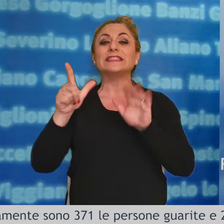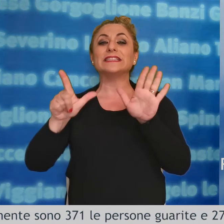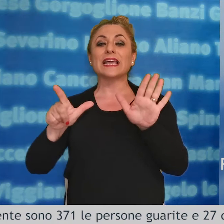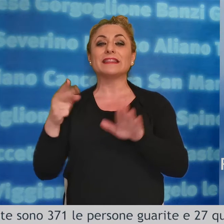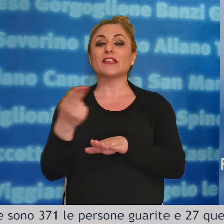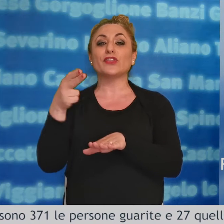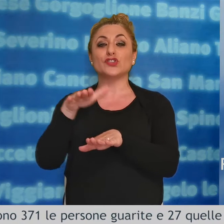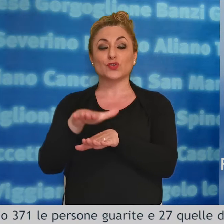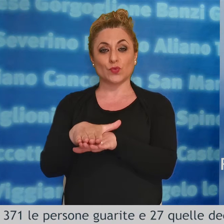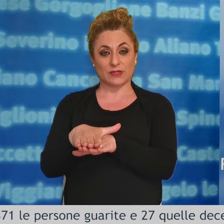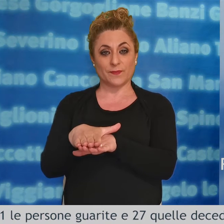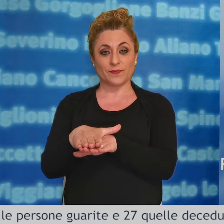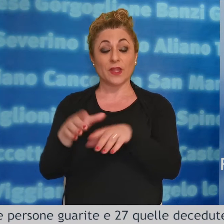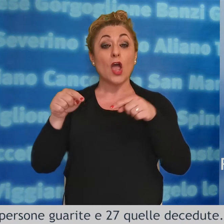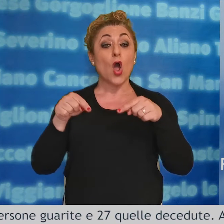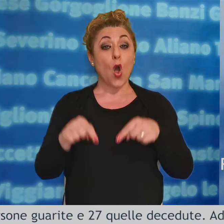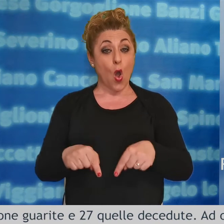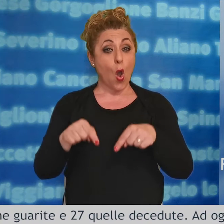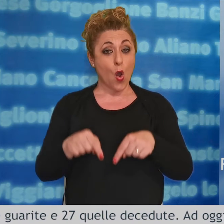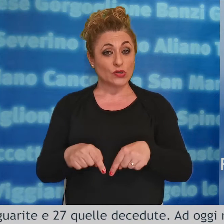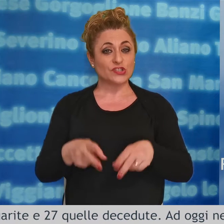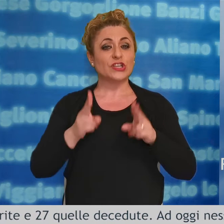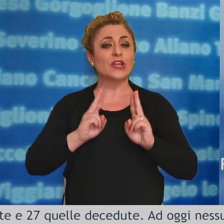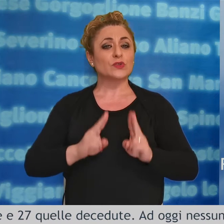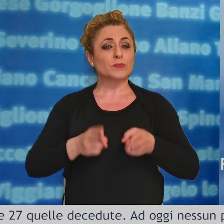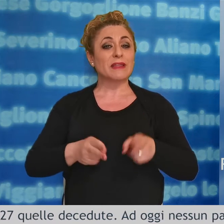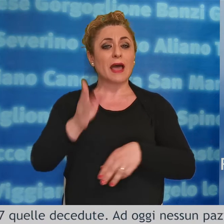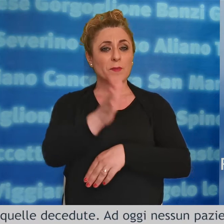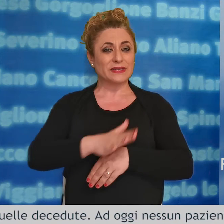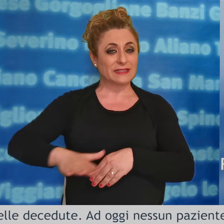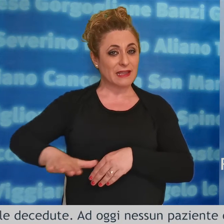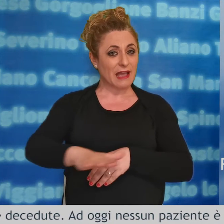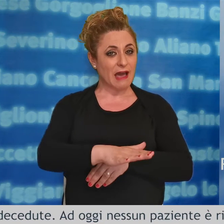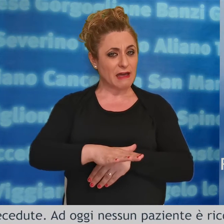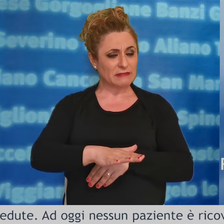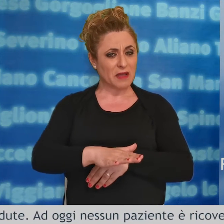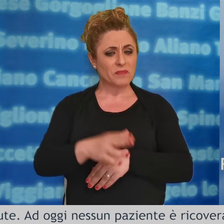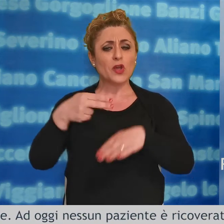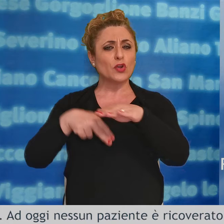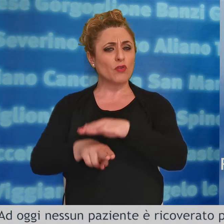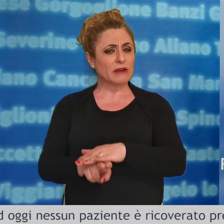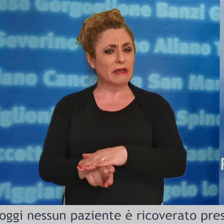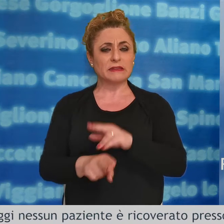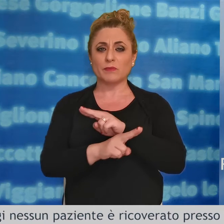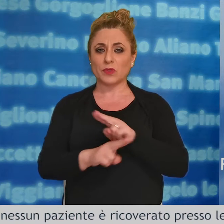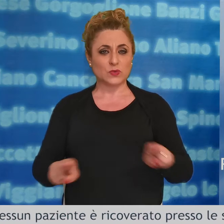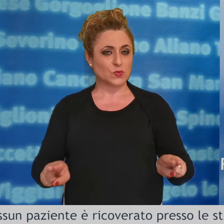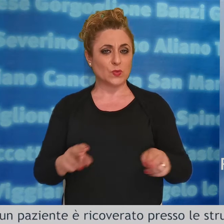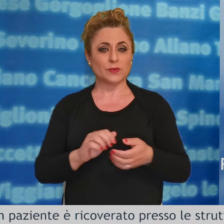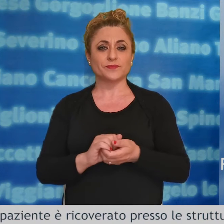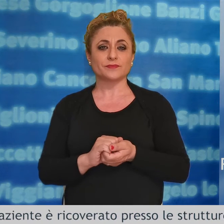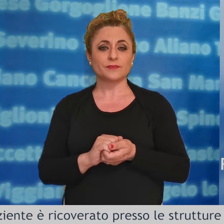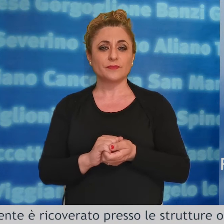quelle decedute. Ad oggi nessun paziente è ricoverato presso le strutture ospedaliere lucane.